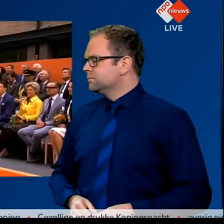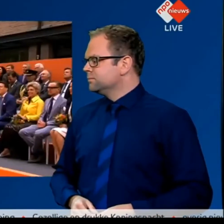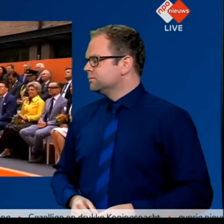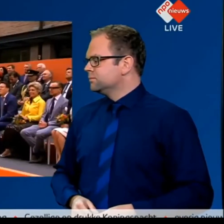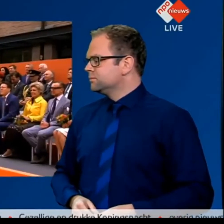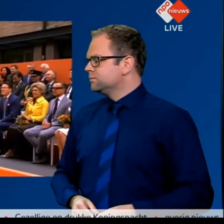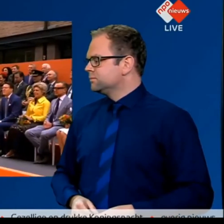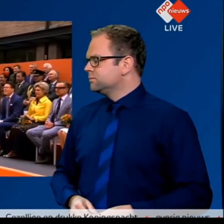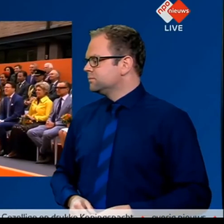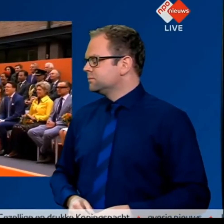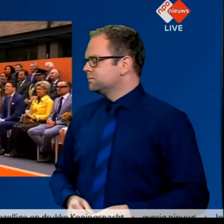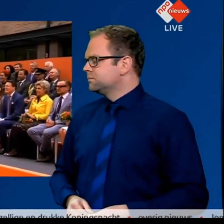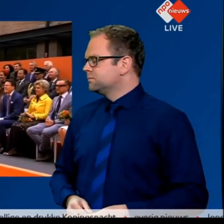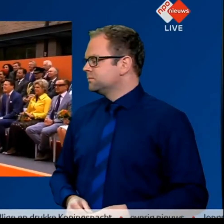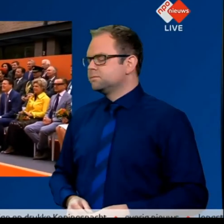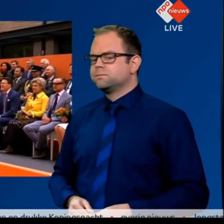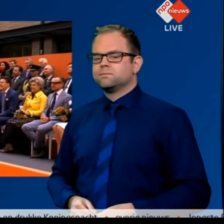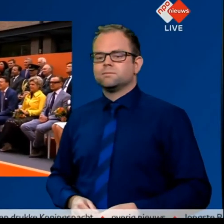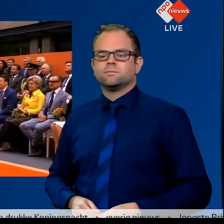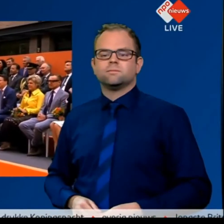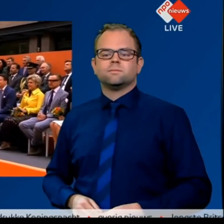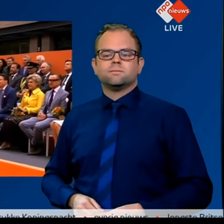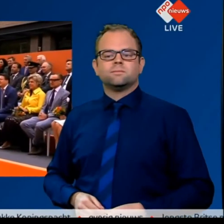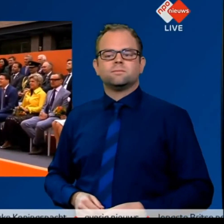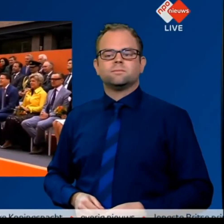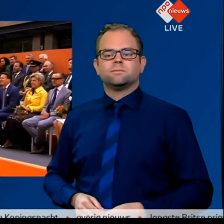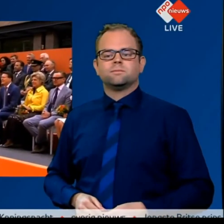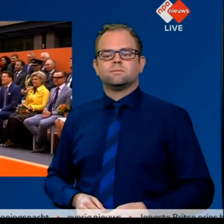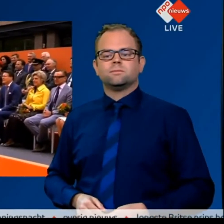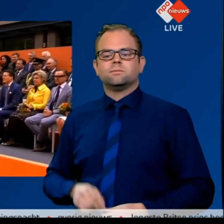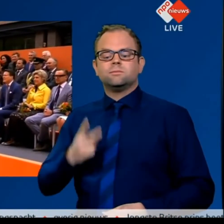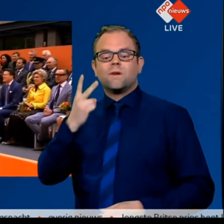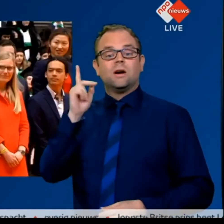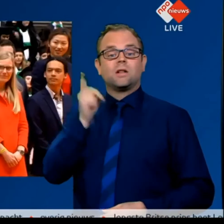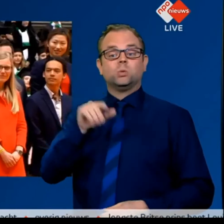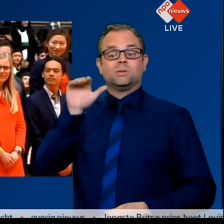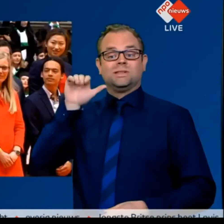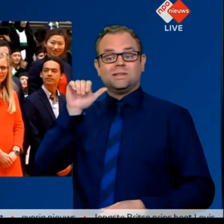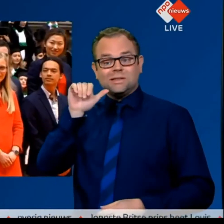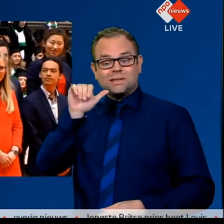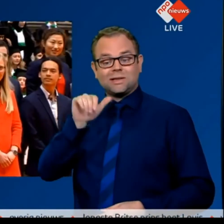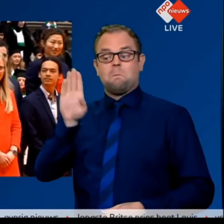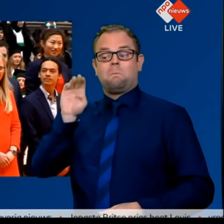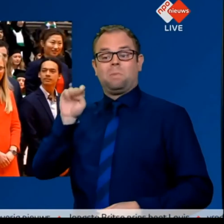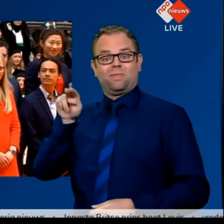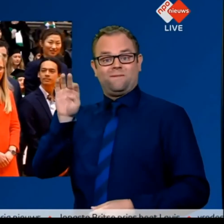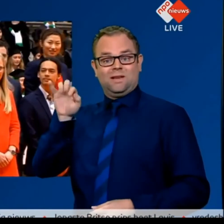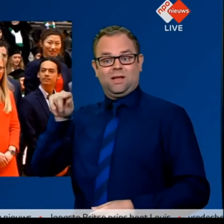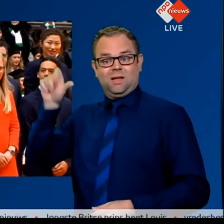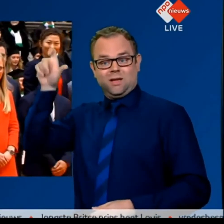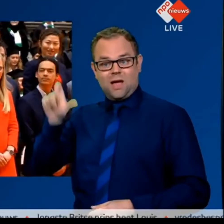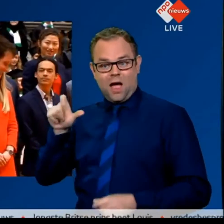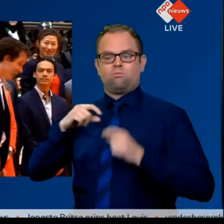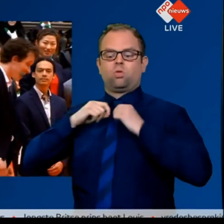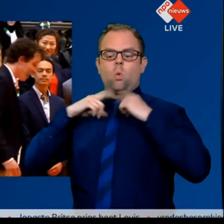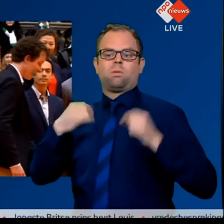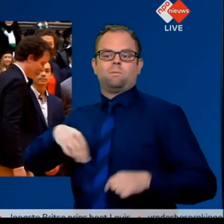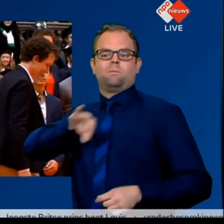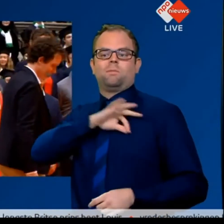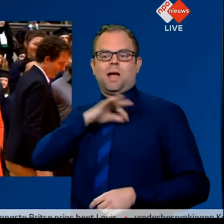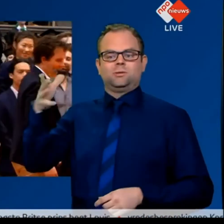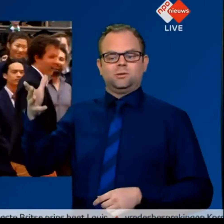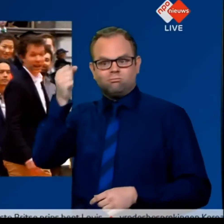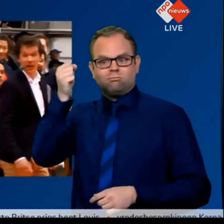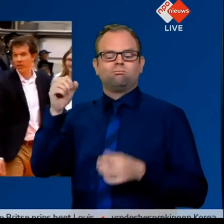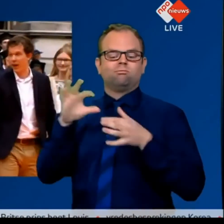In 2016 ontving Ben Veeringa de Nobelprijs voor de scheikunde. Maar, hij deed dat niet alleen.